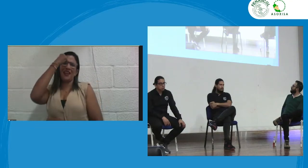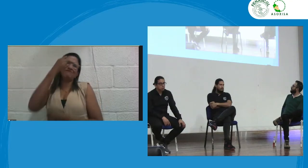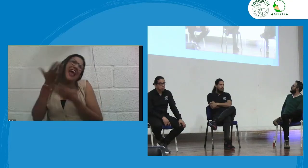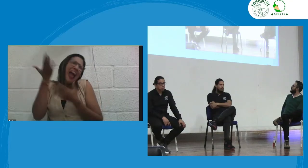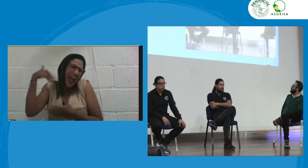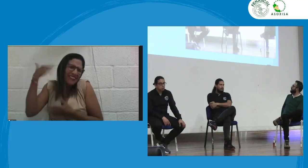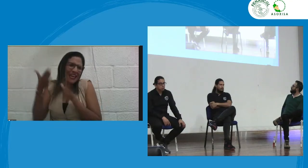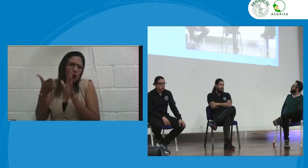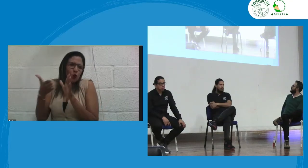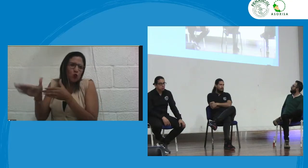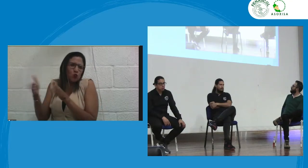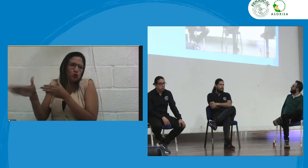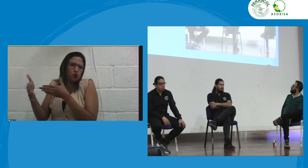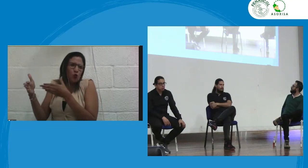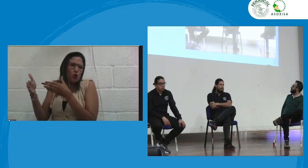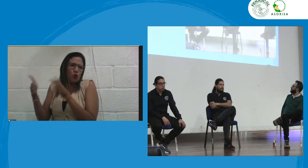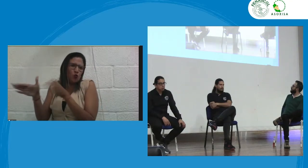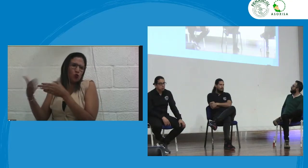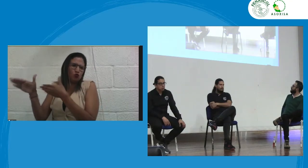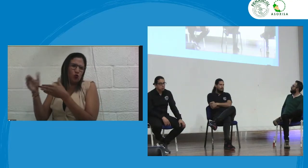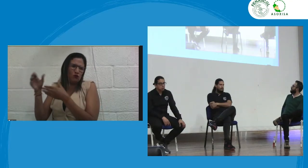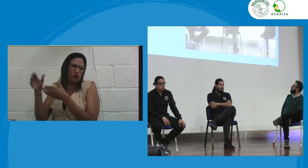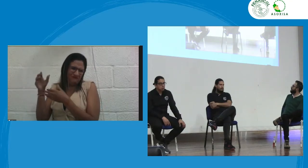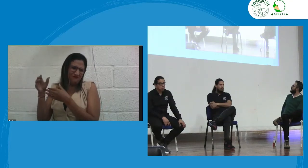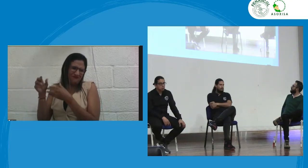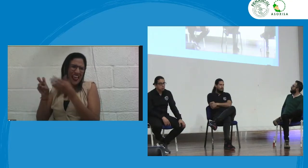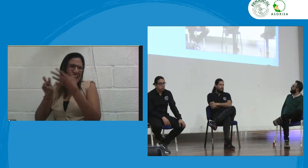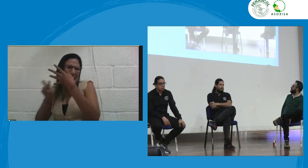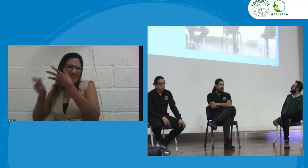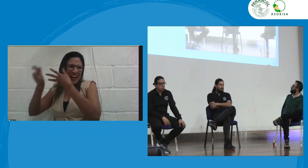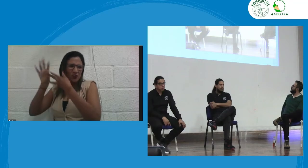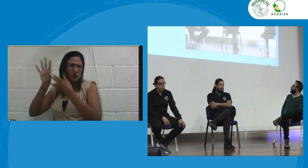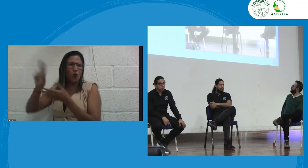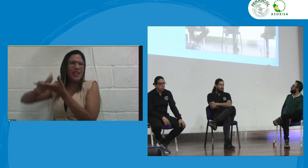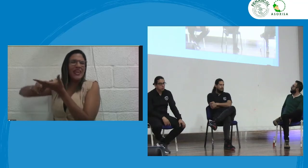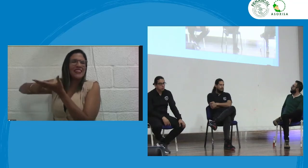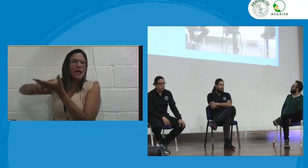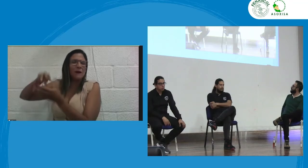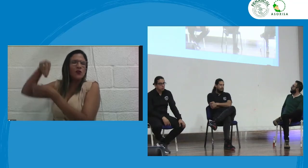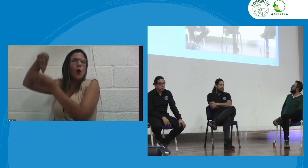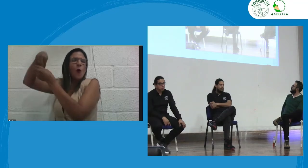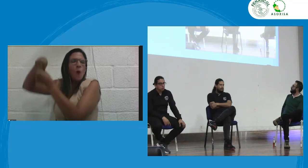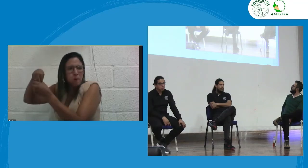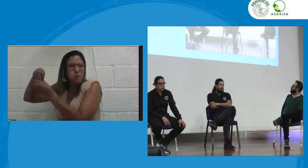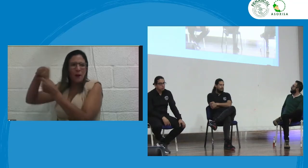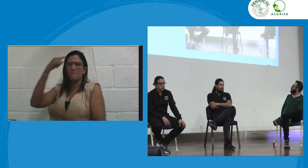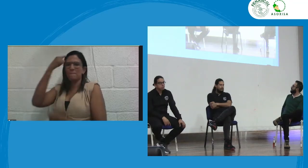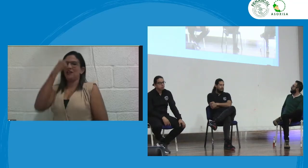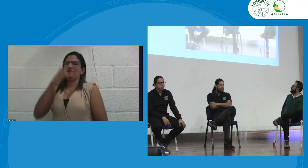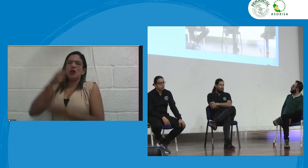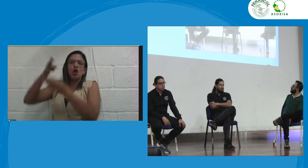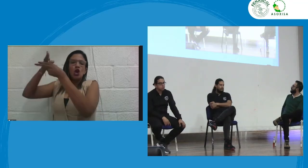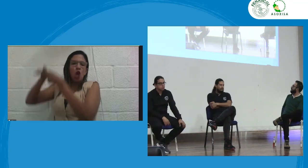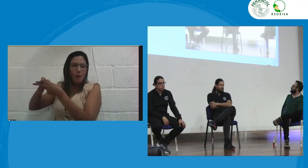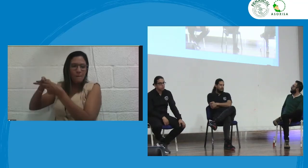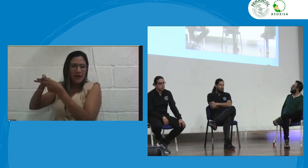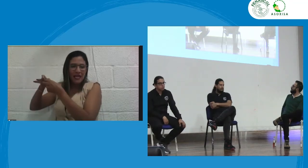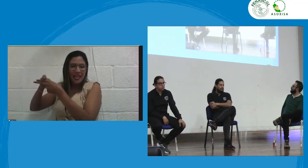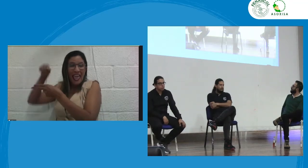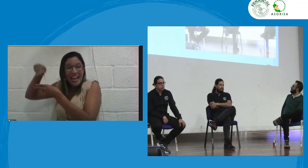sugeriría que Fenascol tuviera un archivo de pronto de los cursos que ya dictaron de